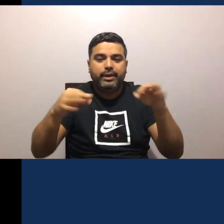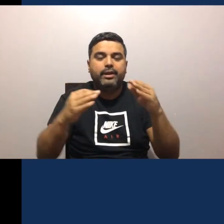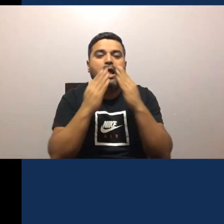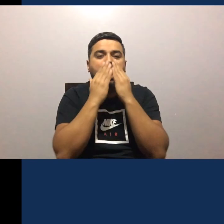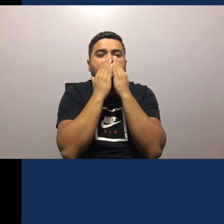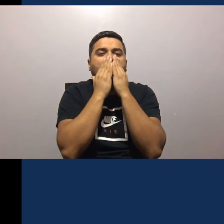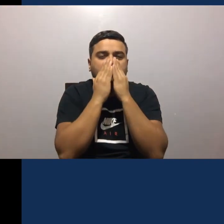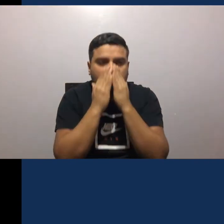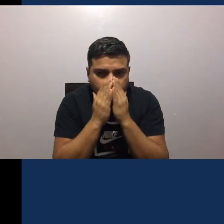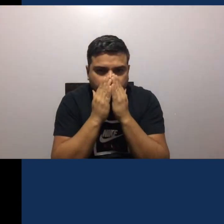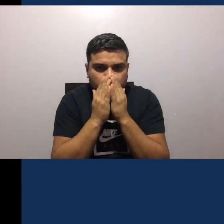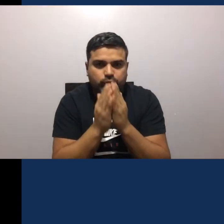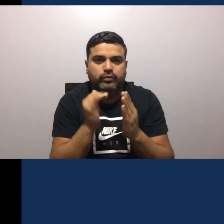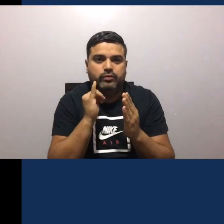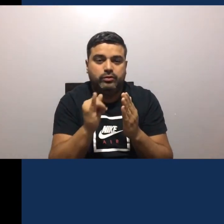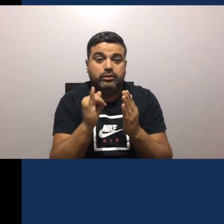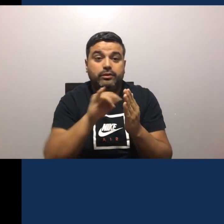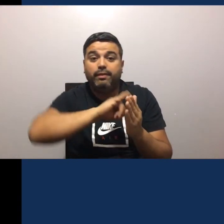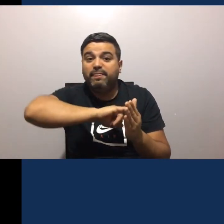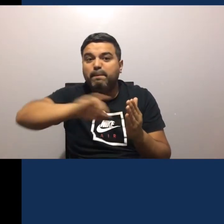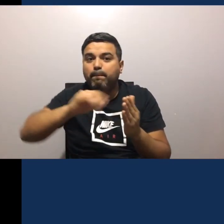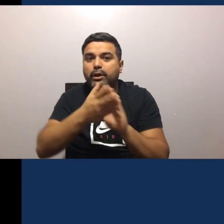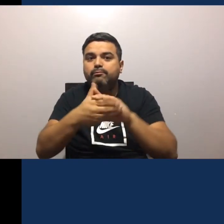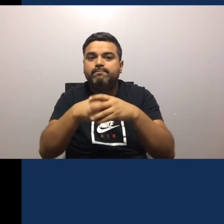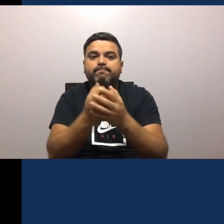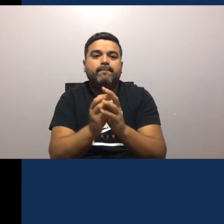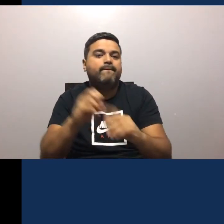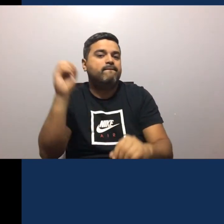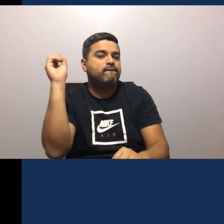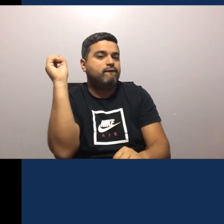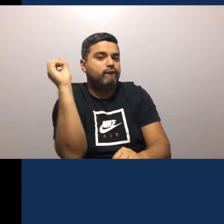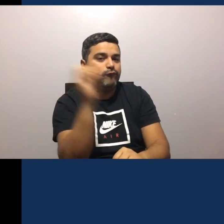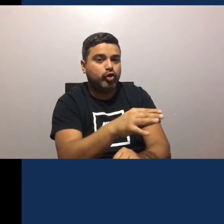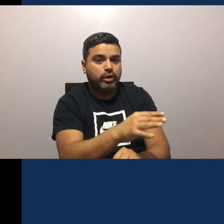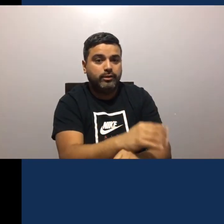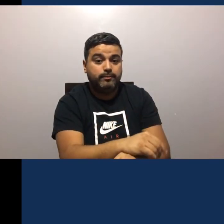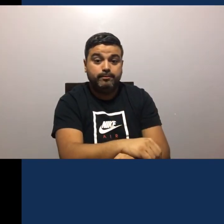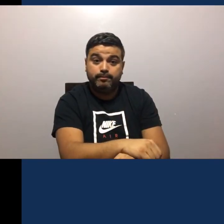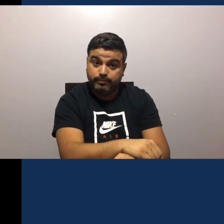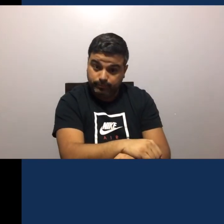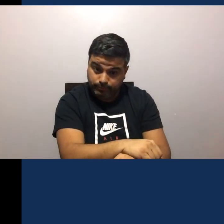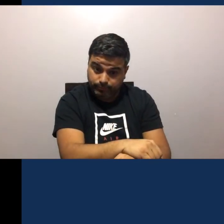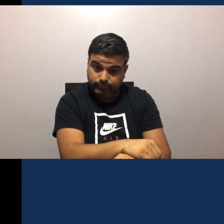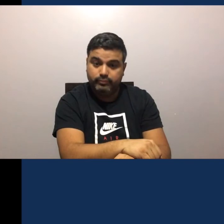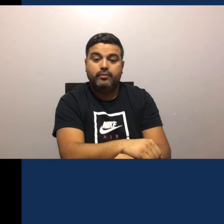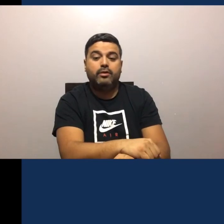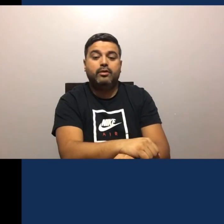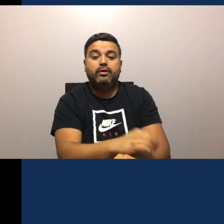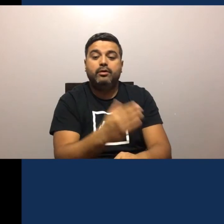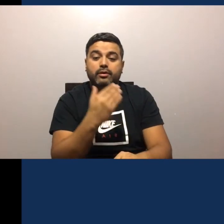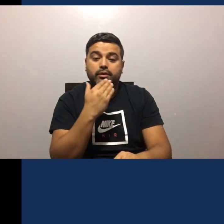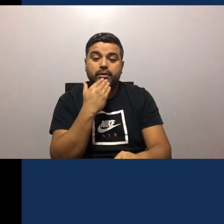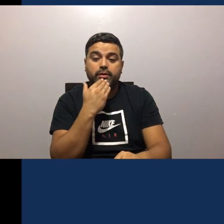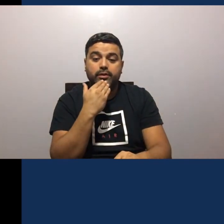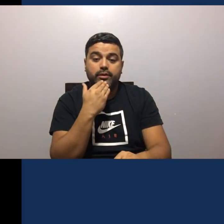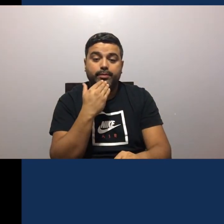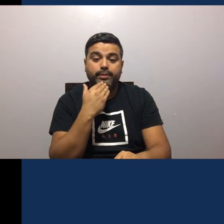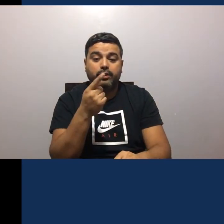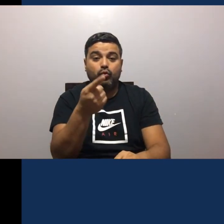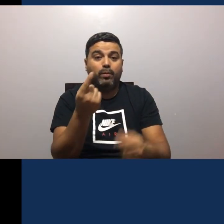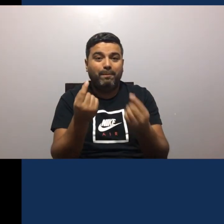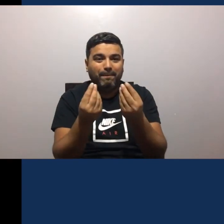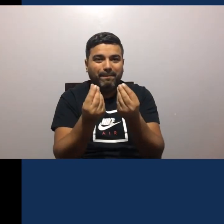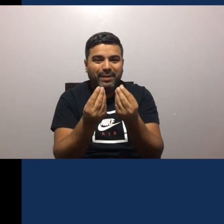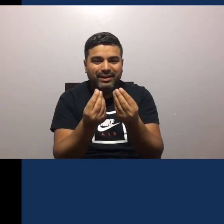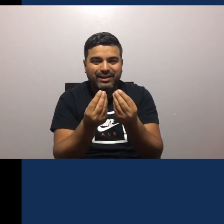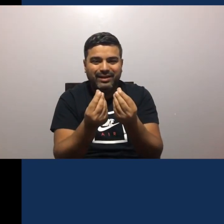Pero lo mejor Es usar Papel higiénico O pañuelos Desechables Que cuando después Los ocupes Los puedas botar Trata de no pagar Y